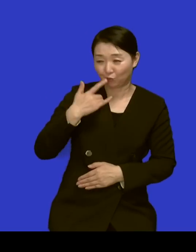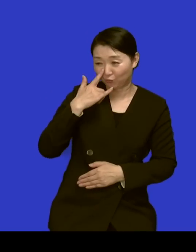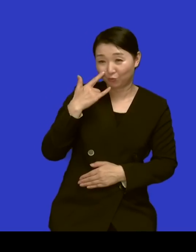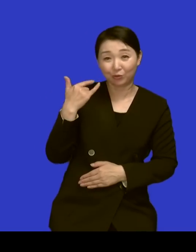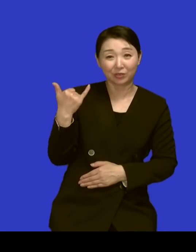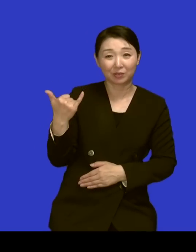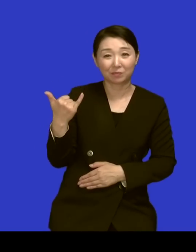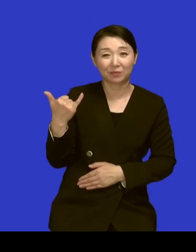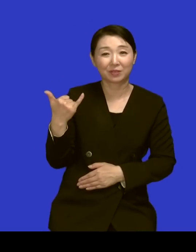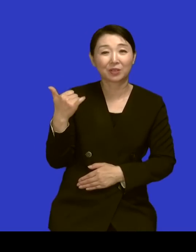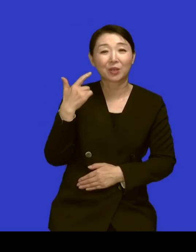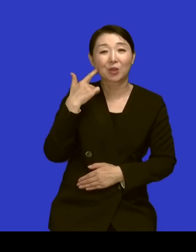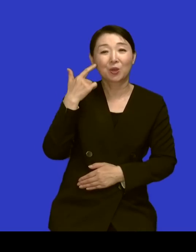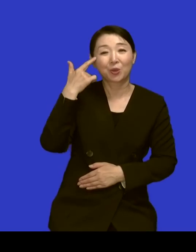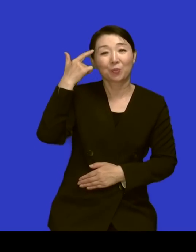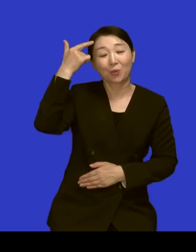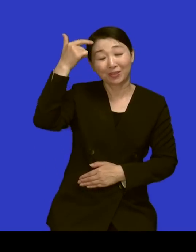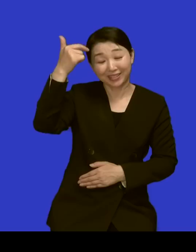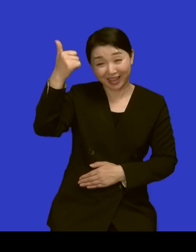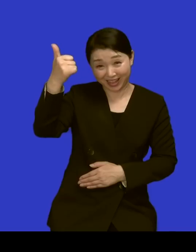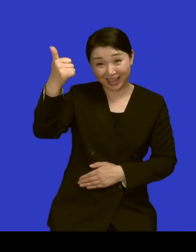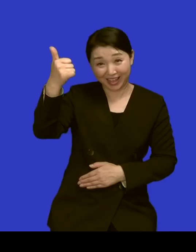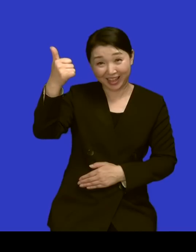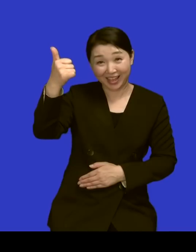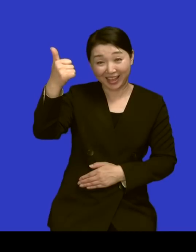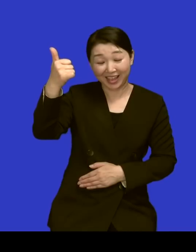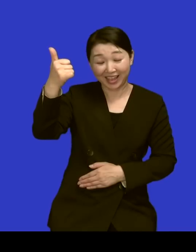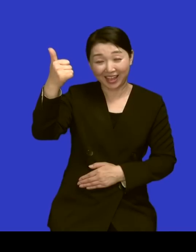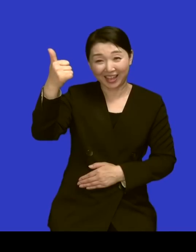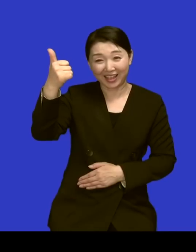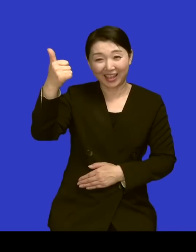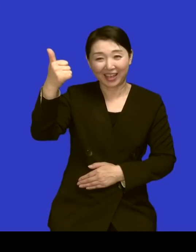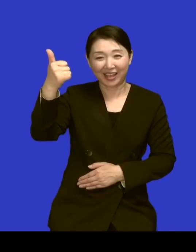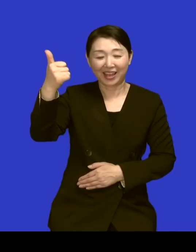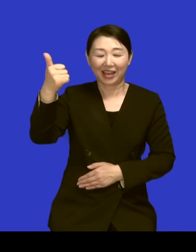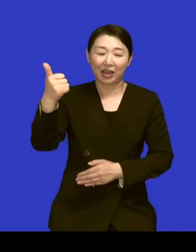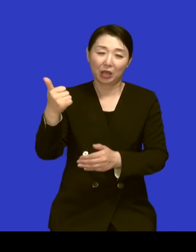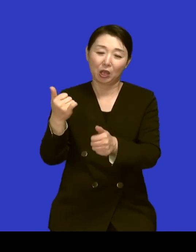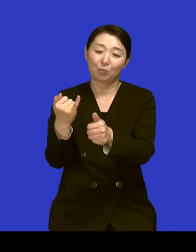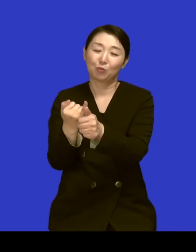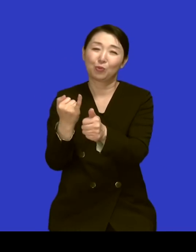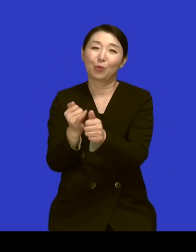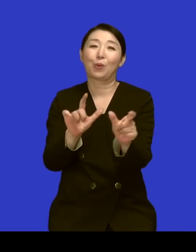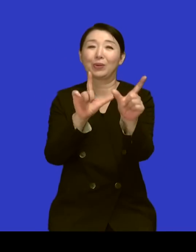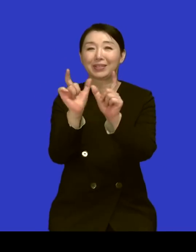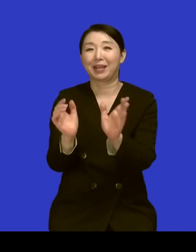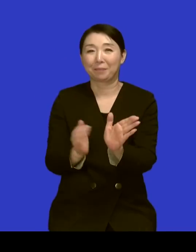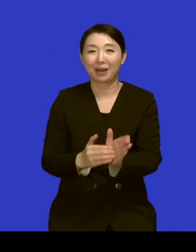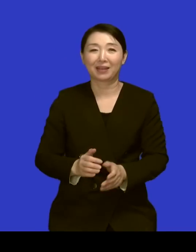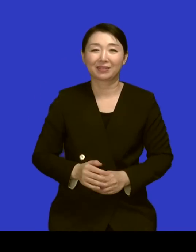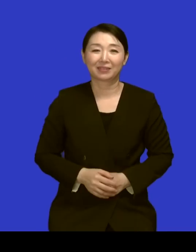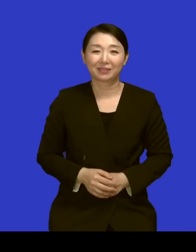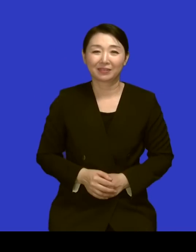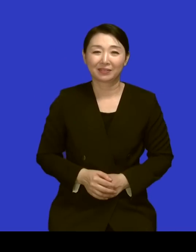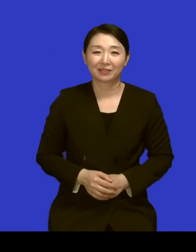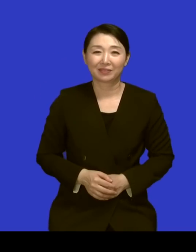목사님 사모님으로 일생을 사셨는데 그분들한테 어떻게 보면